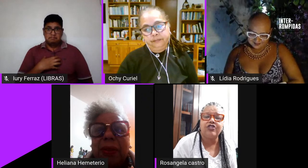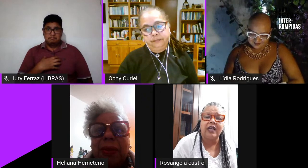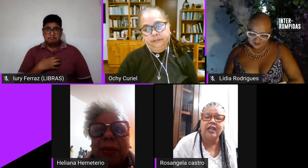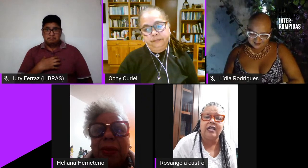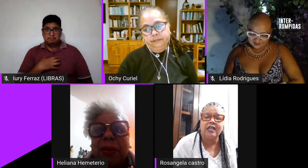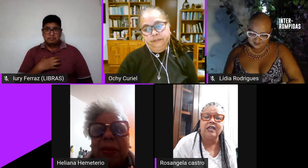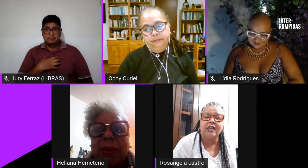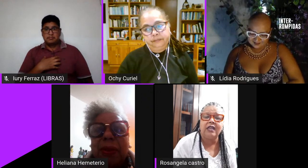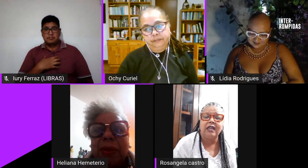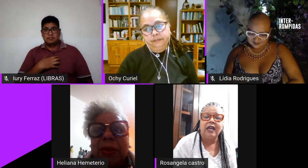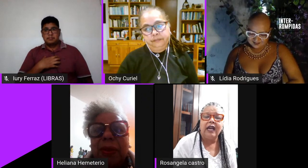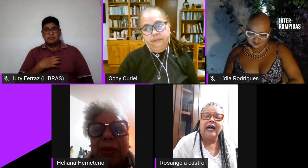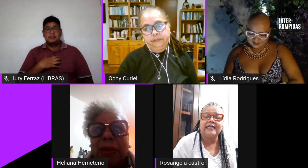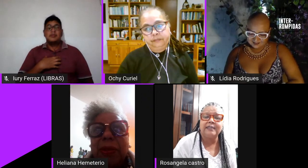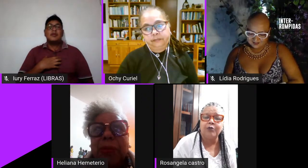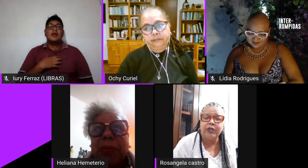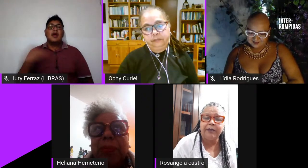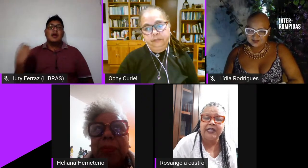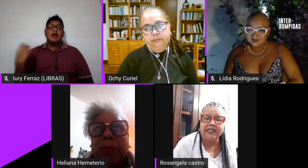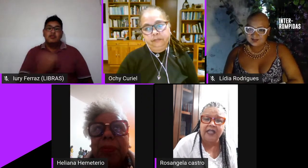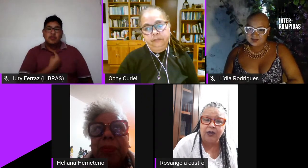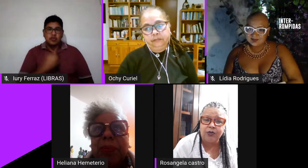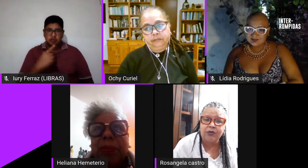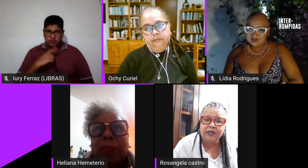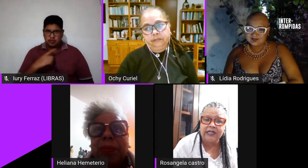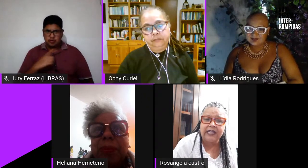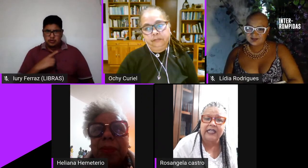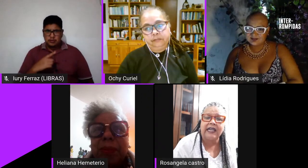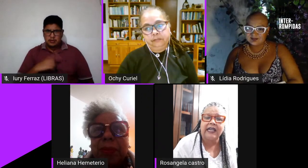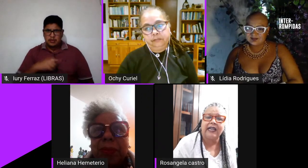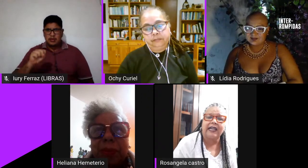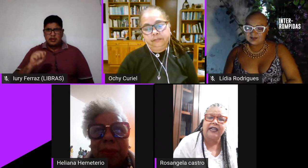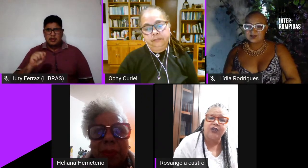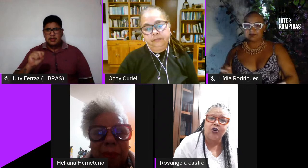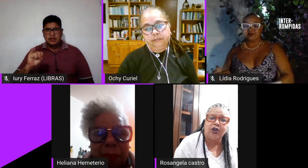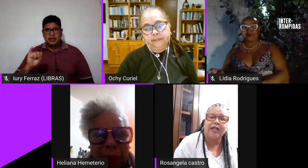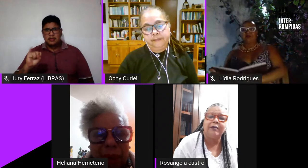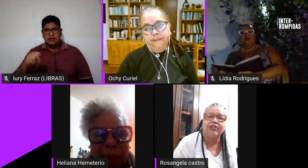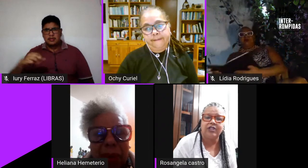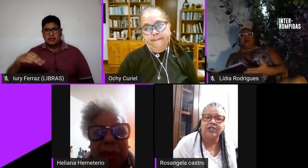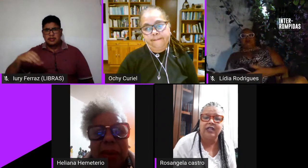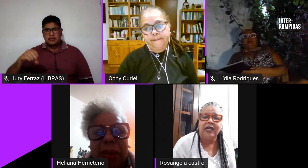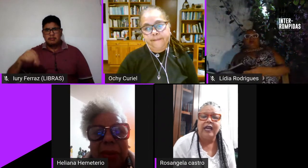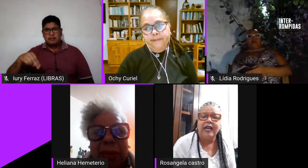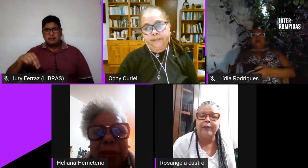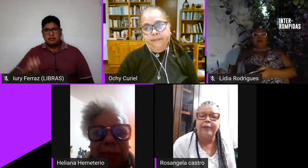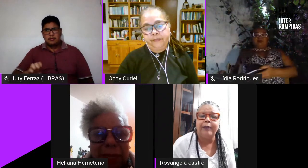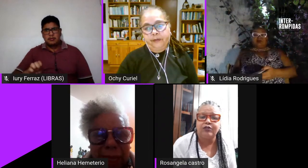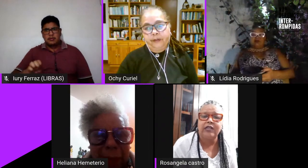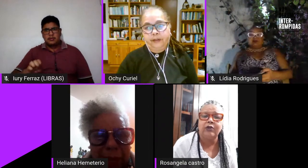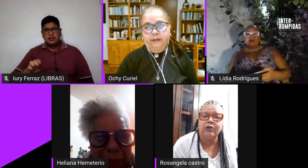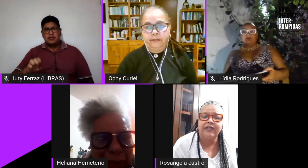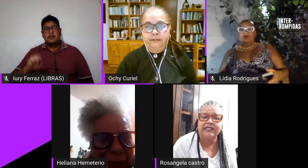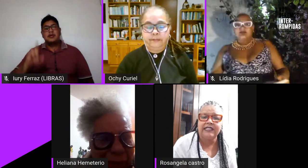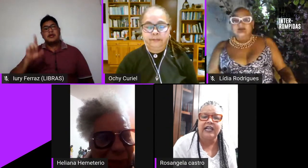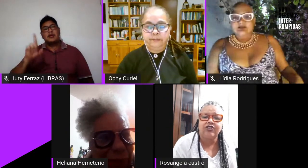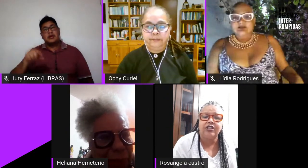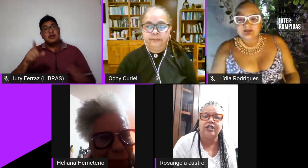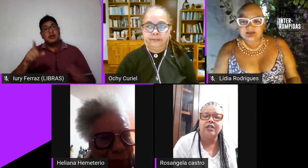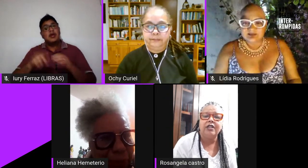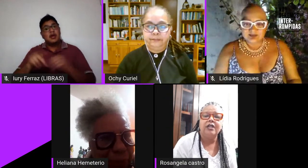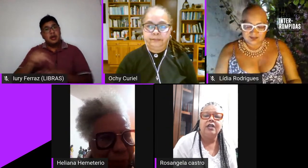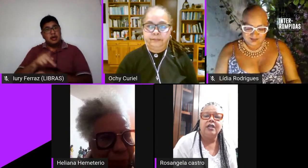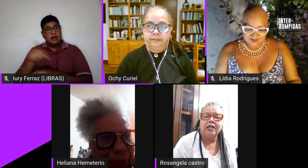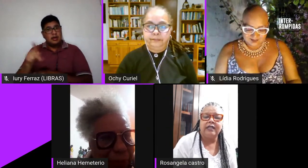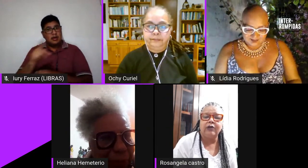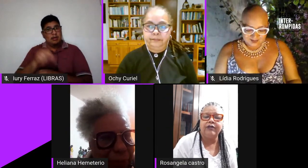a gente tem a Simone Brandão que é carioca mas que é professora da universidade